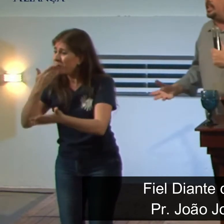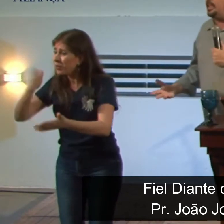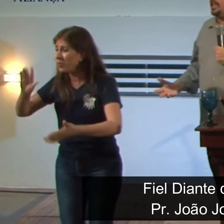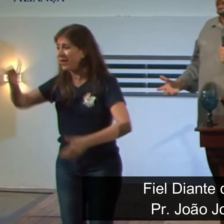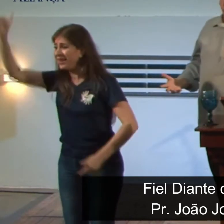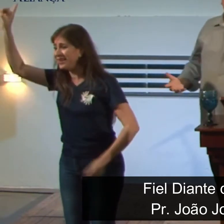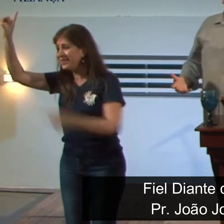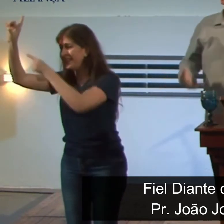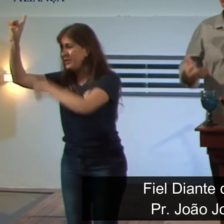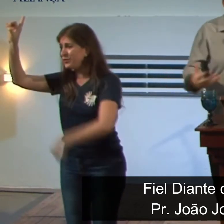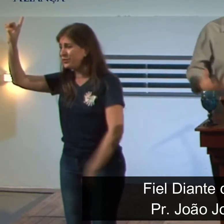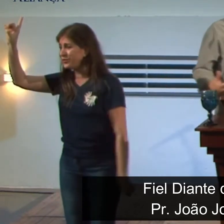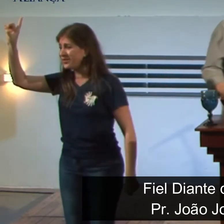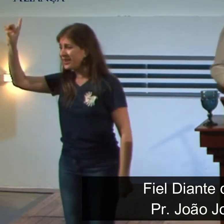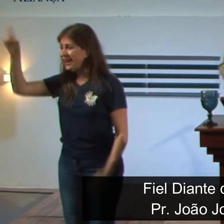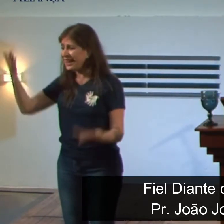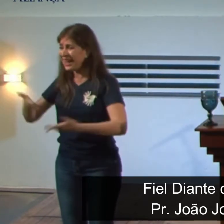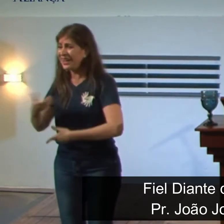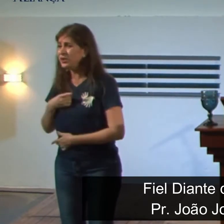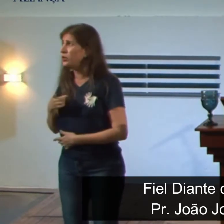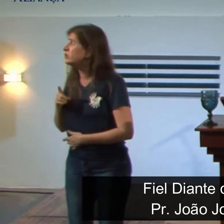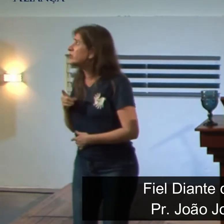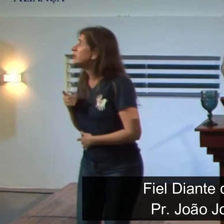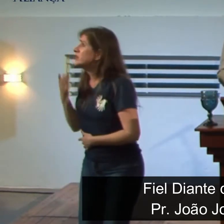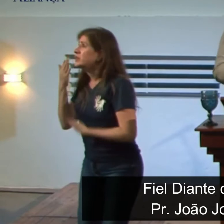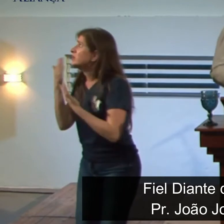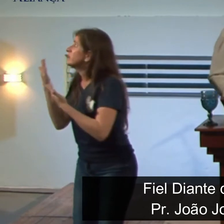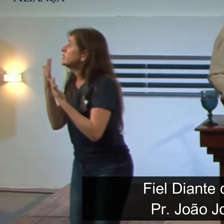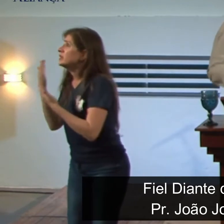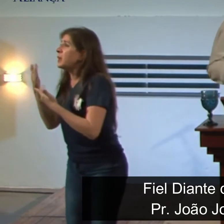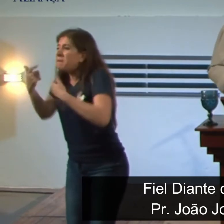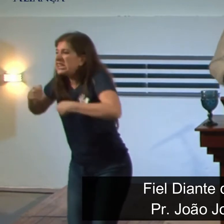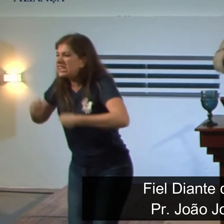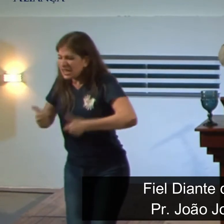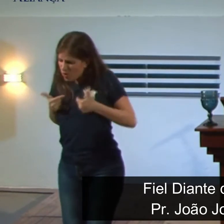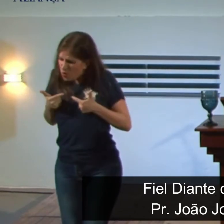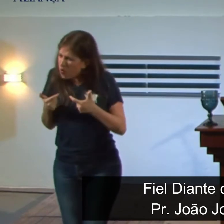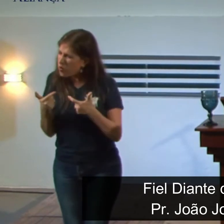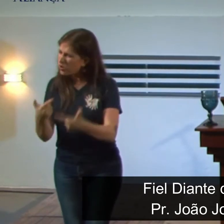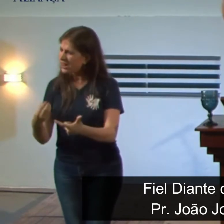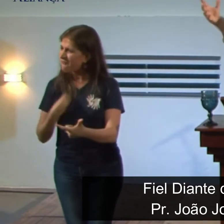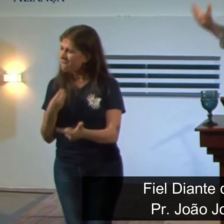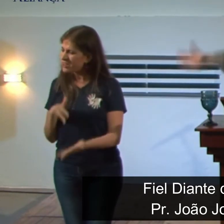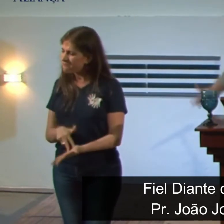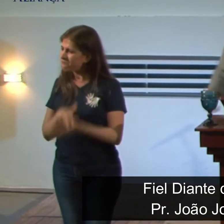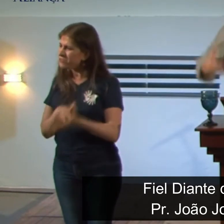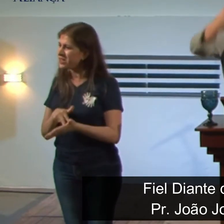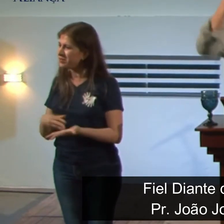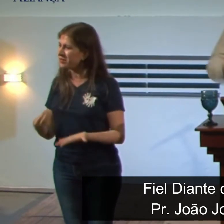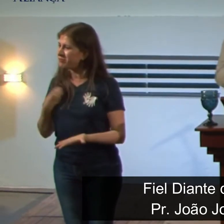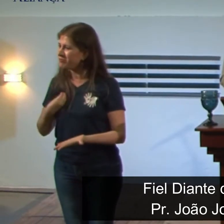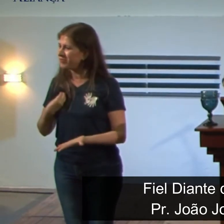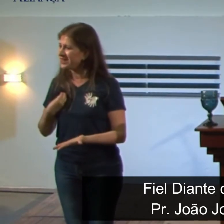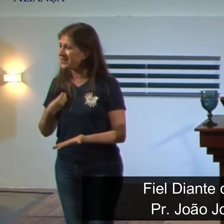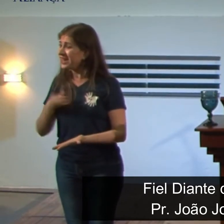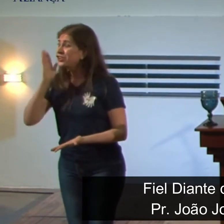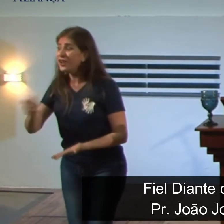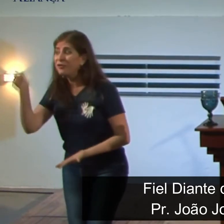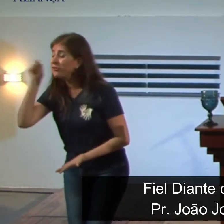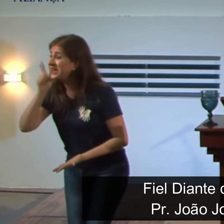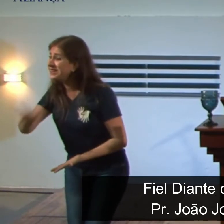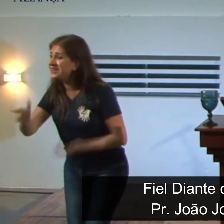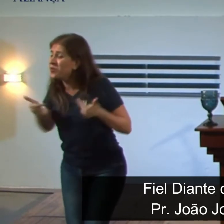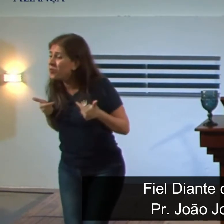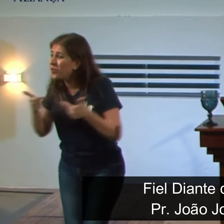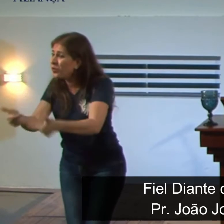retroceder, não é hora de baixar a guarda, é hora de nós lutarmos porque nós não vamos vencer, nós já vencemos